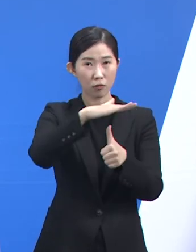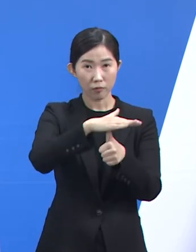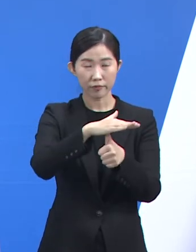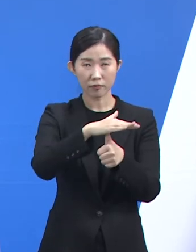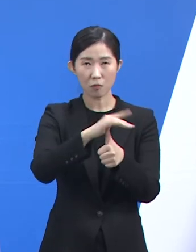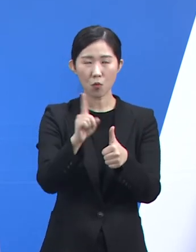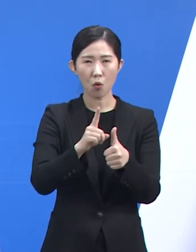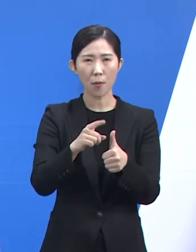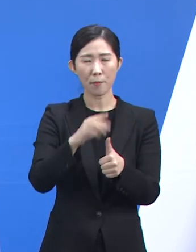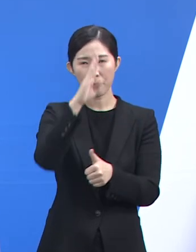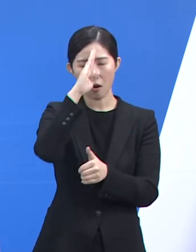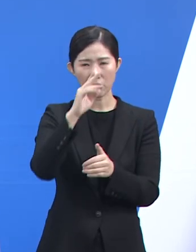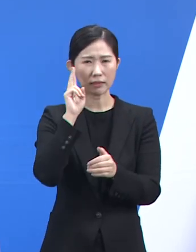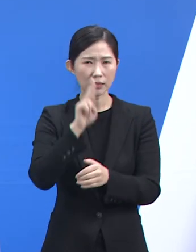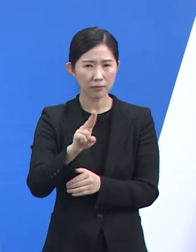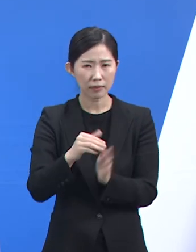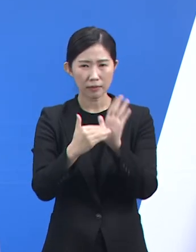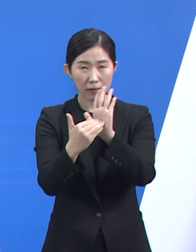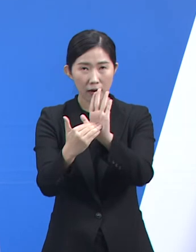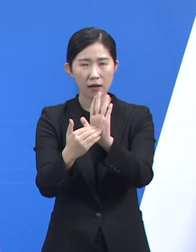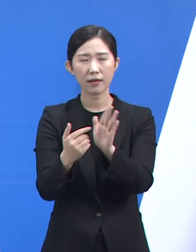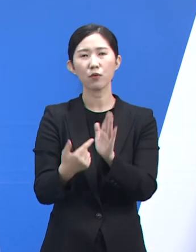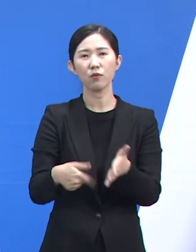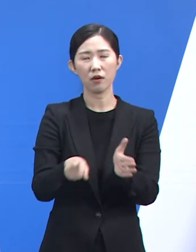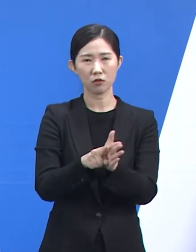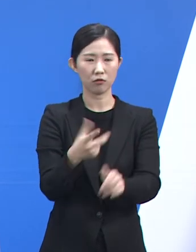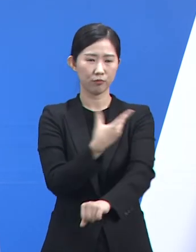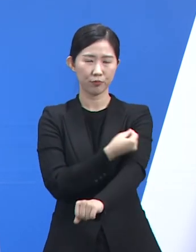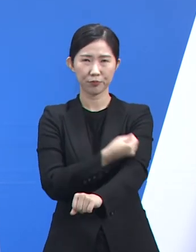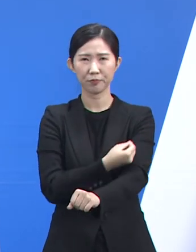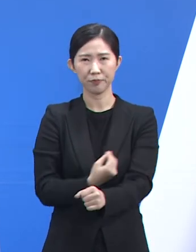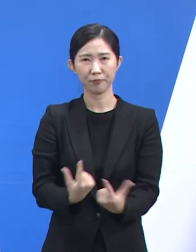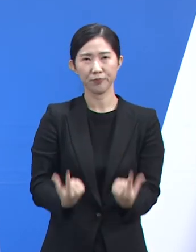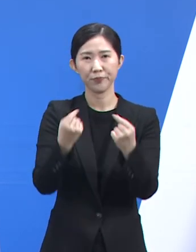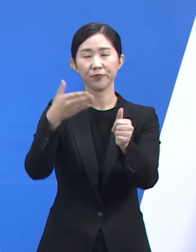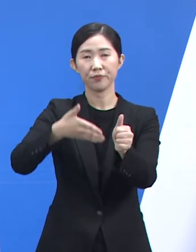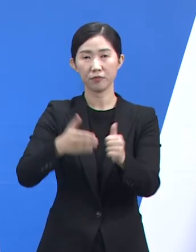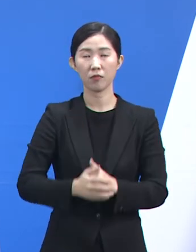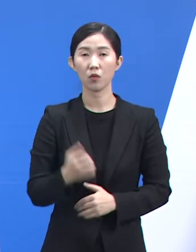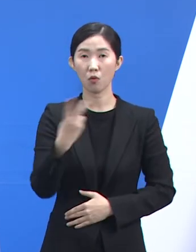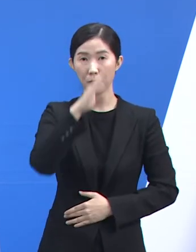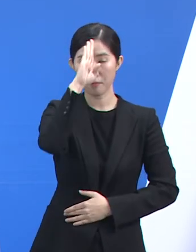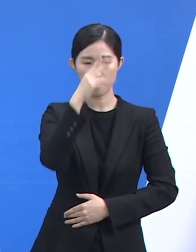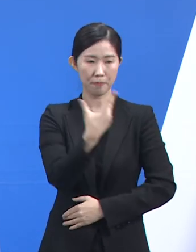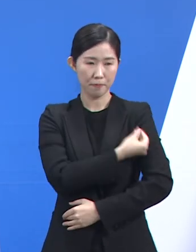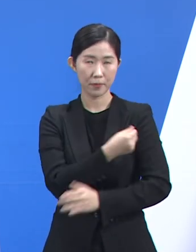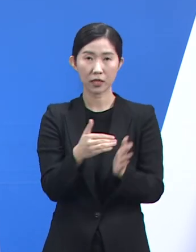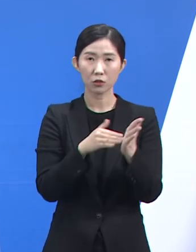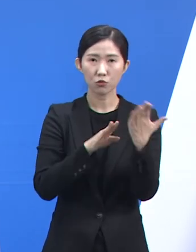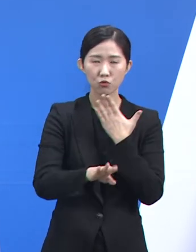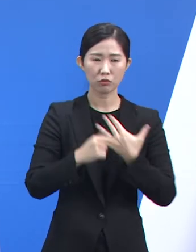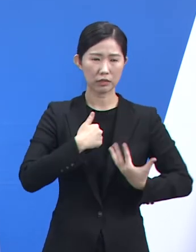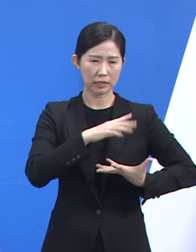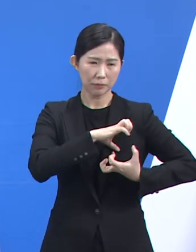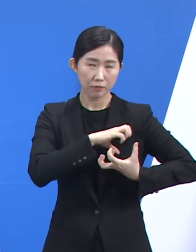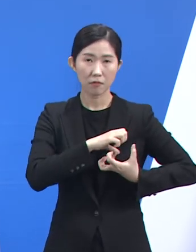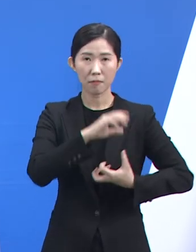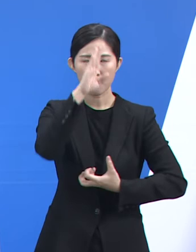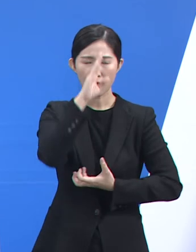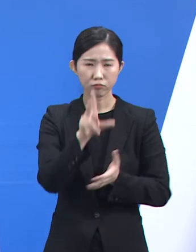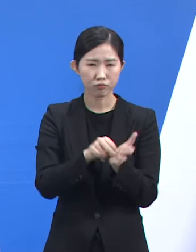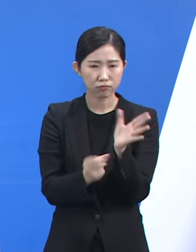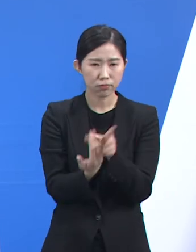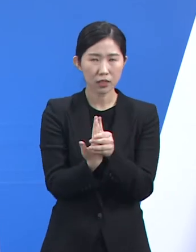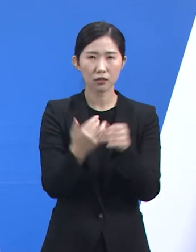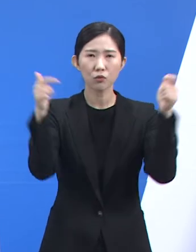사방 예방을 위해 적극적인 예방접종을 권고드립니다. 또한 백신접종으로 인한 신근렴, 신근렴 발생 위험도를 낮추기